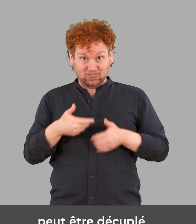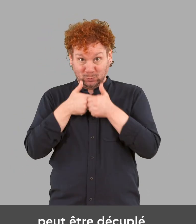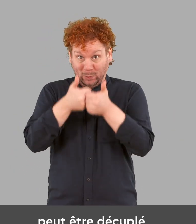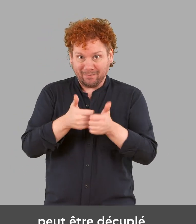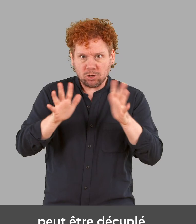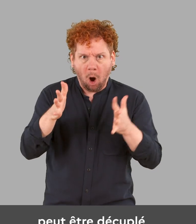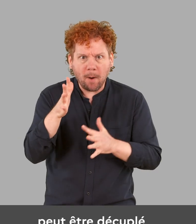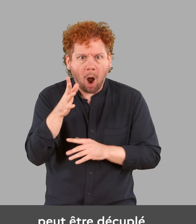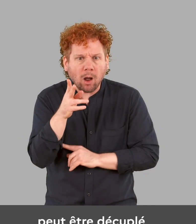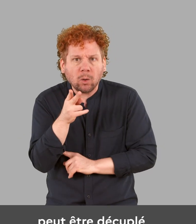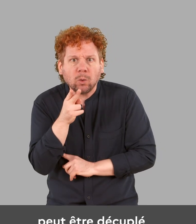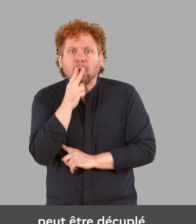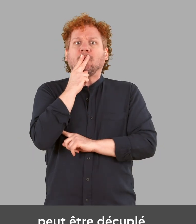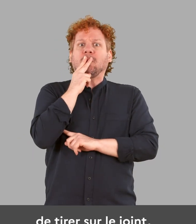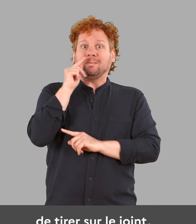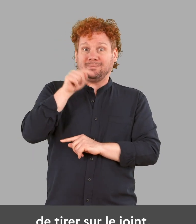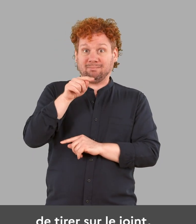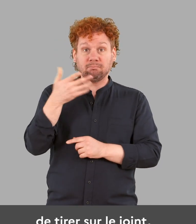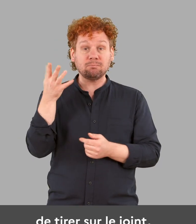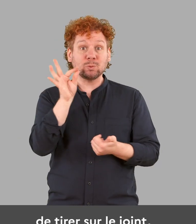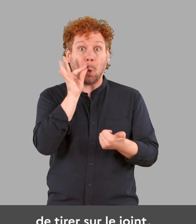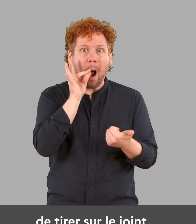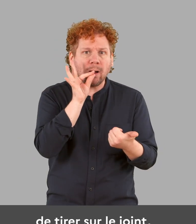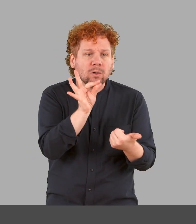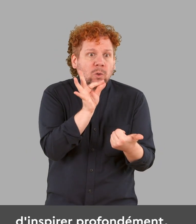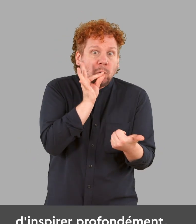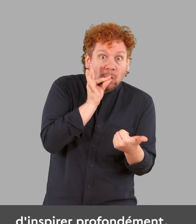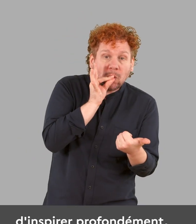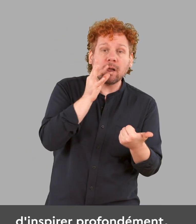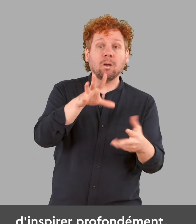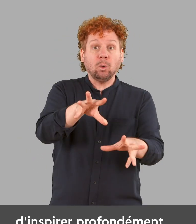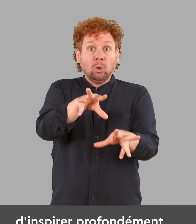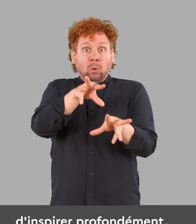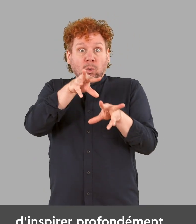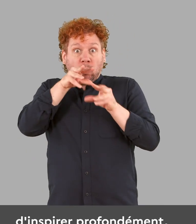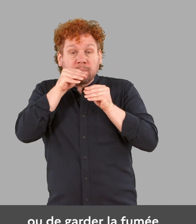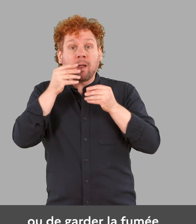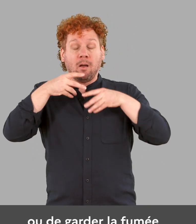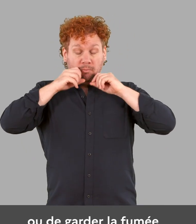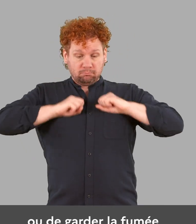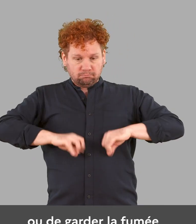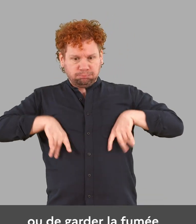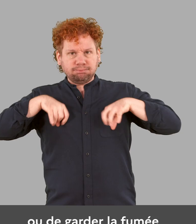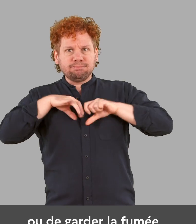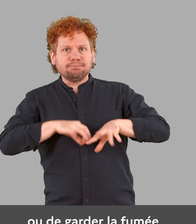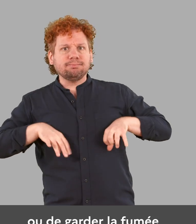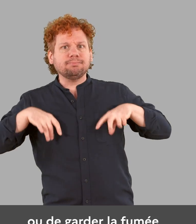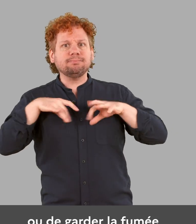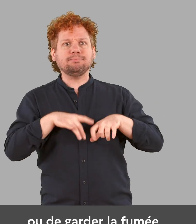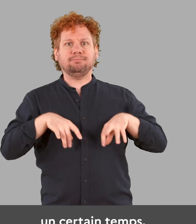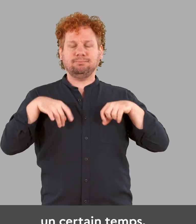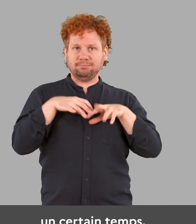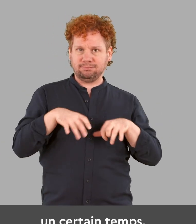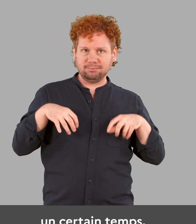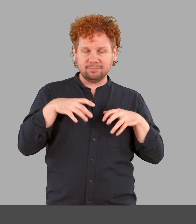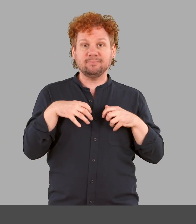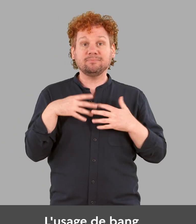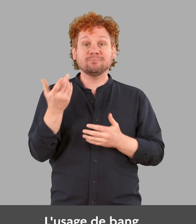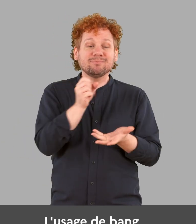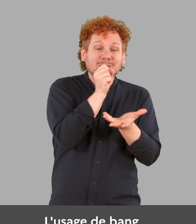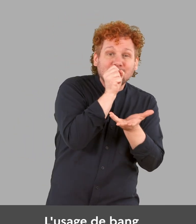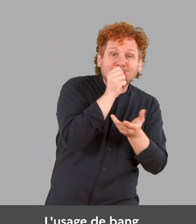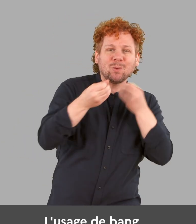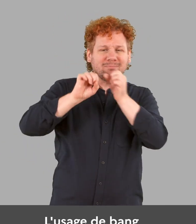décuplé par la manière de fumer, de tirer sur le joint, d'inspirer profondément ou de garder la fumée dans ses poumons un certain temps.